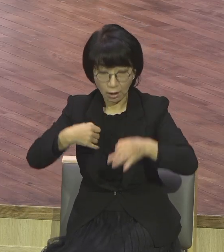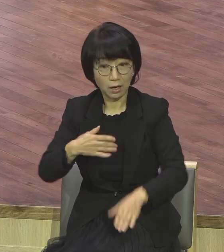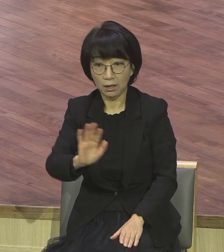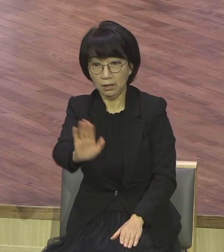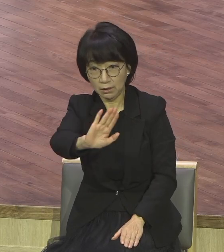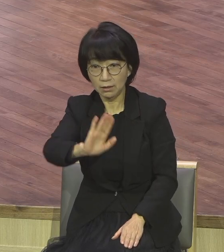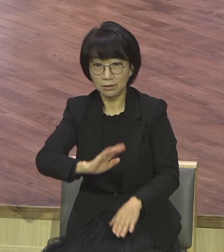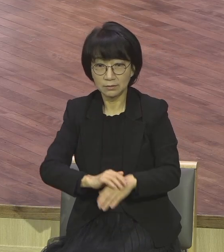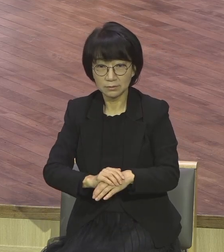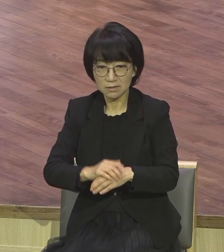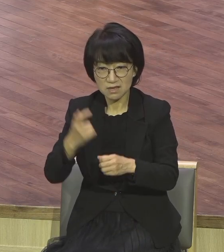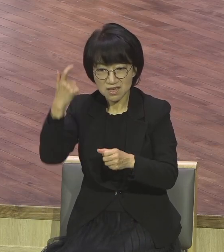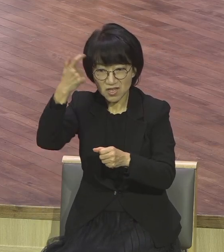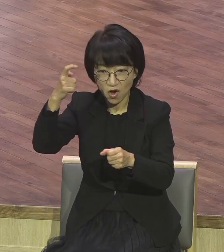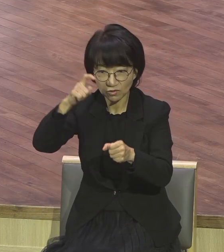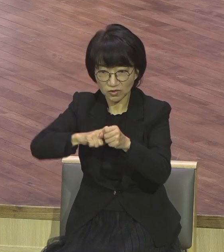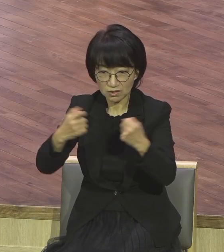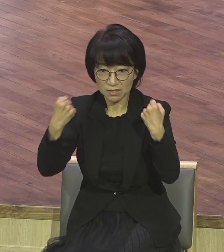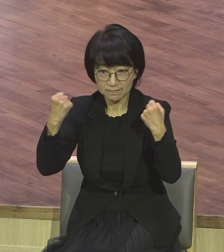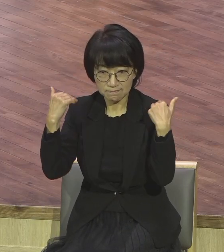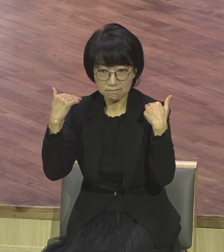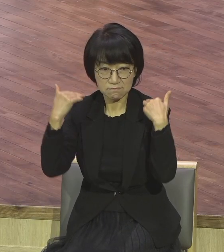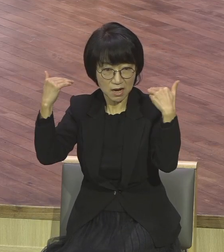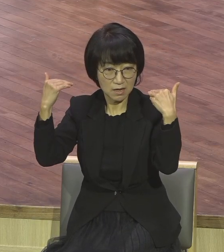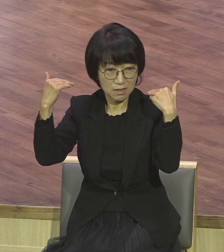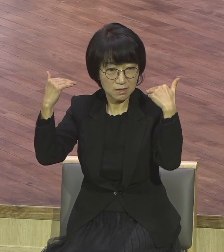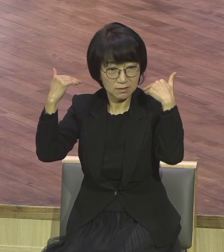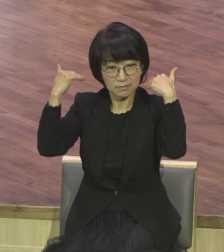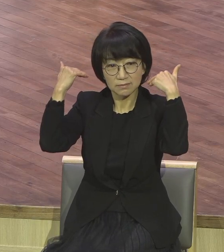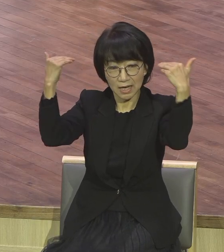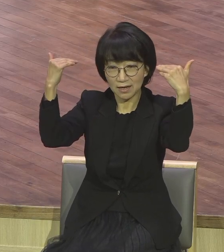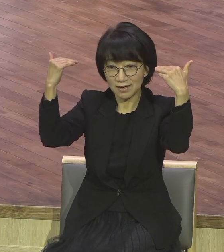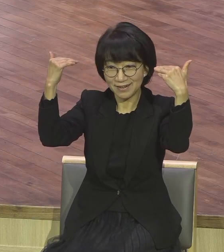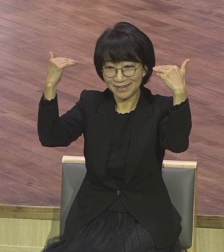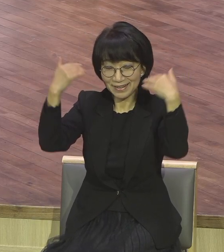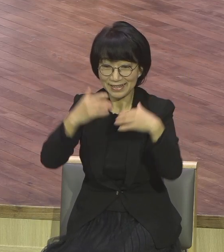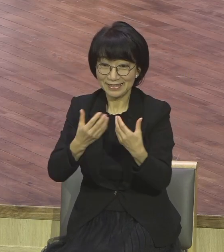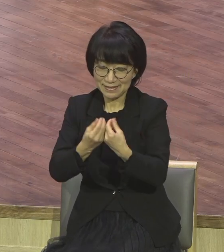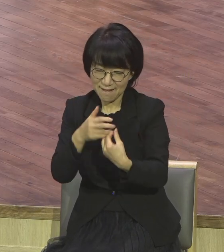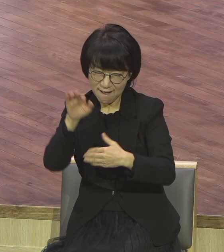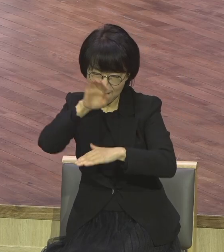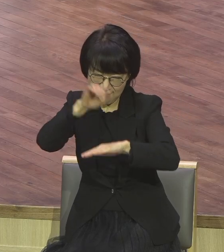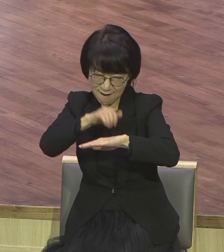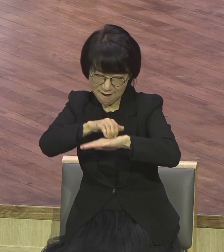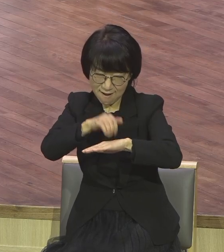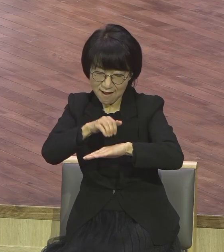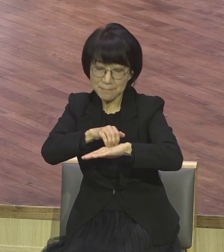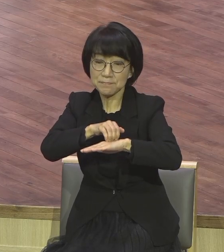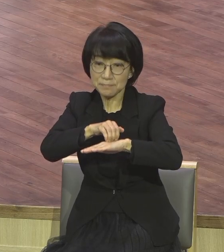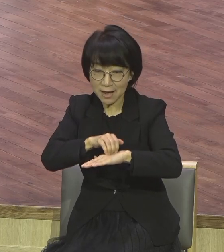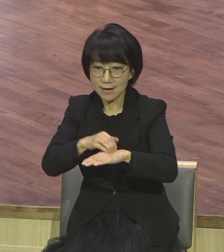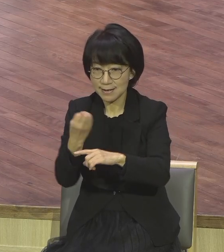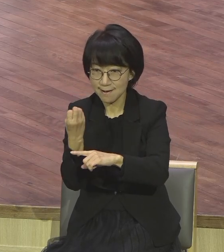영적으로는 성장 과정이라니까 연단 받고 나 누우면 정경같이 빛나리라. 이게